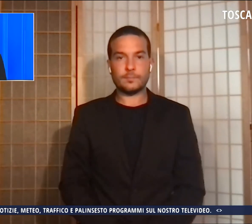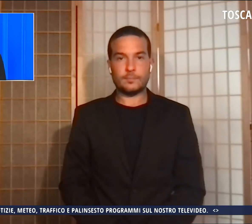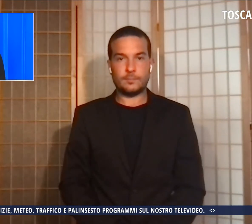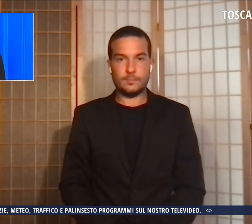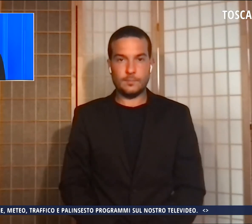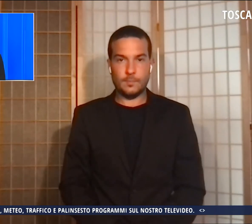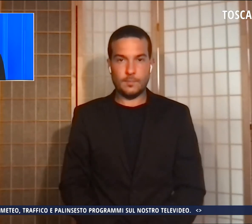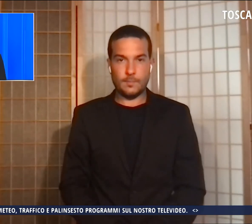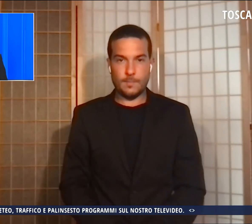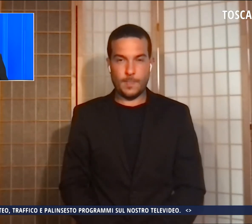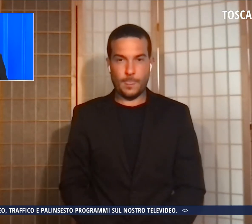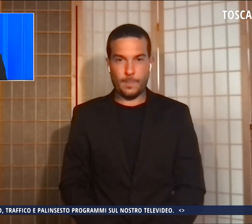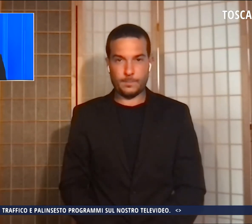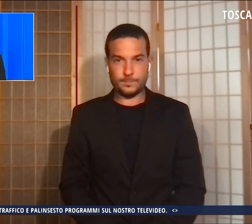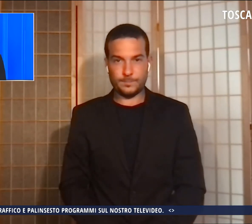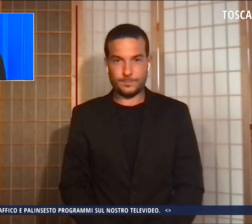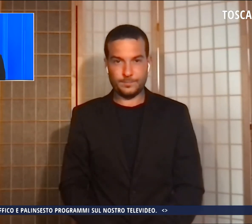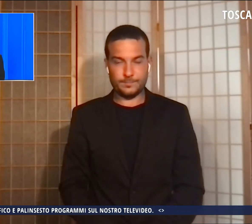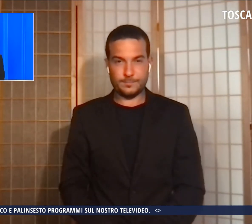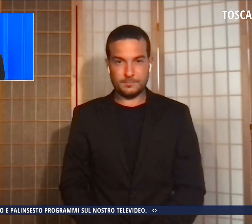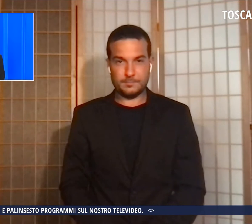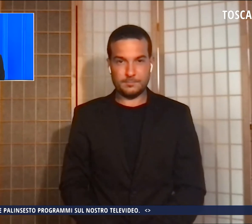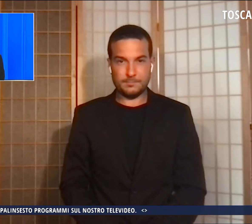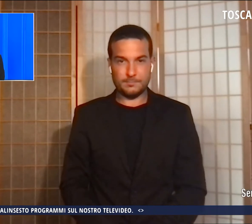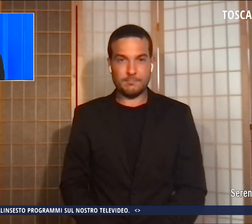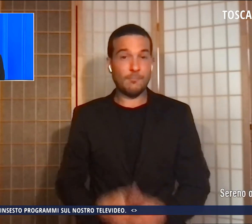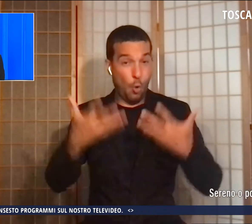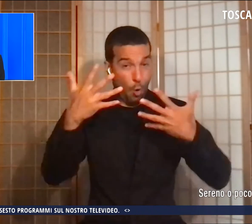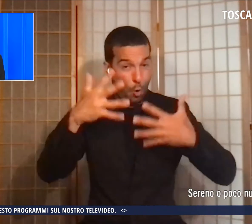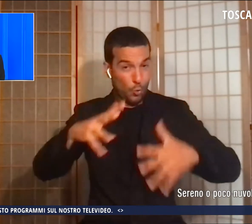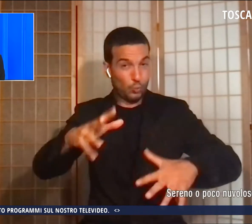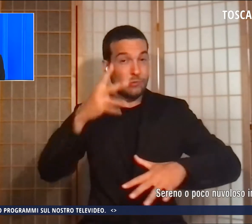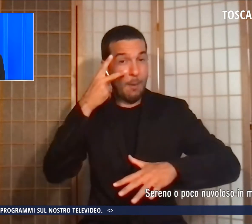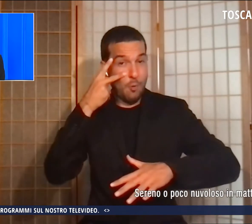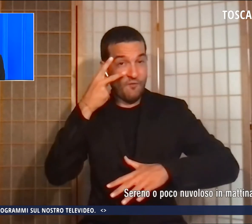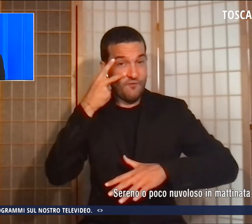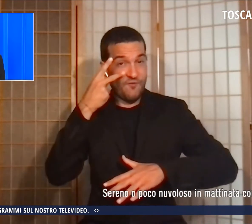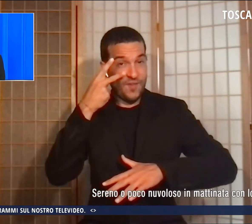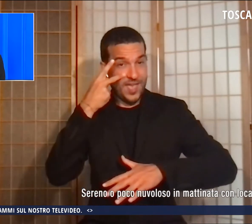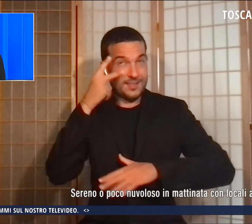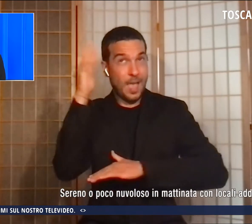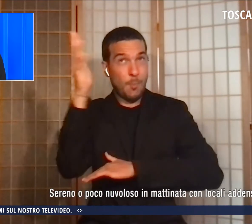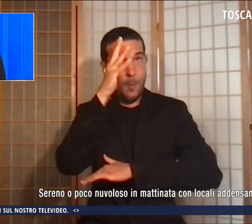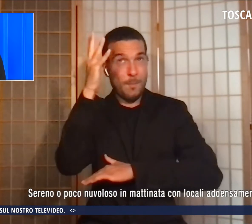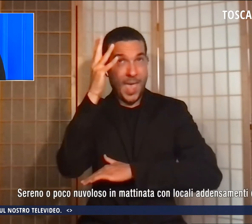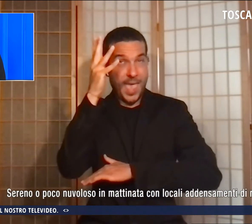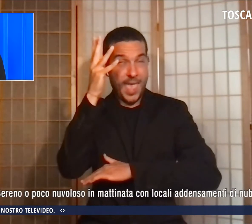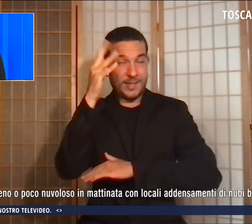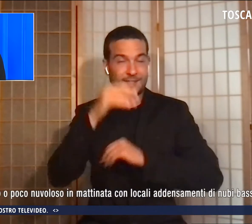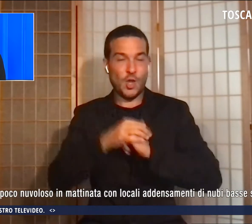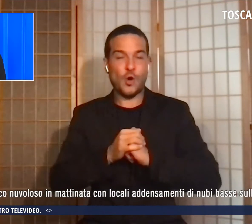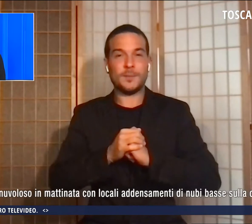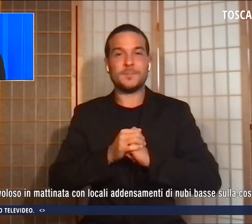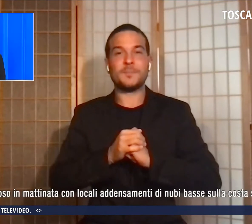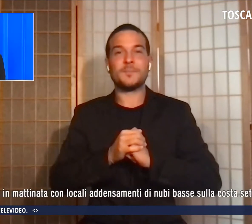E prima di concludere, uno sguardo come di consueto alle previsioni del tempo in Toscana per la